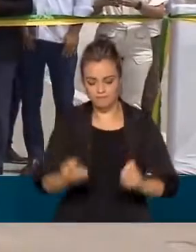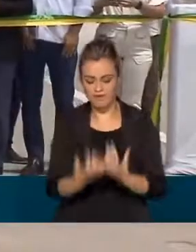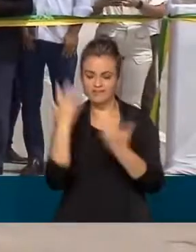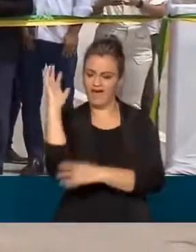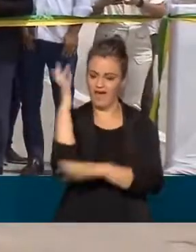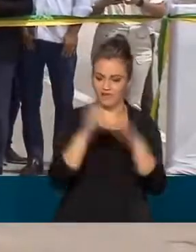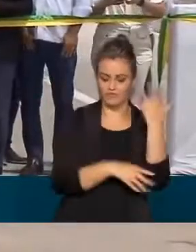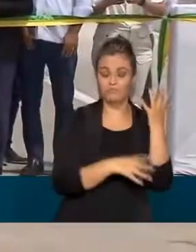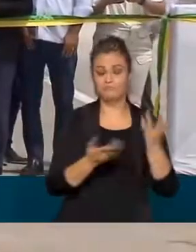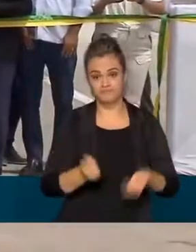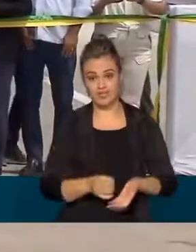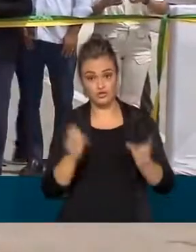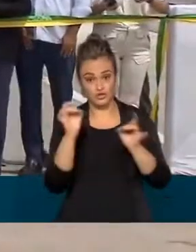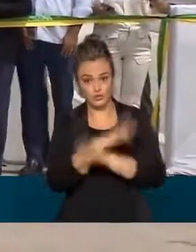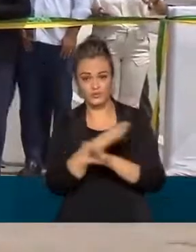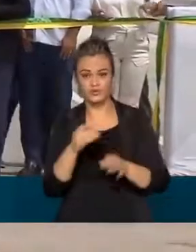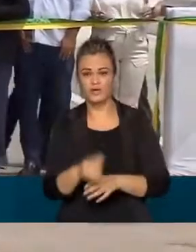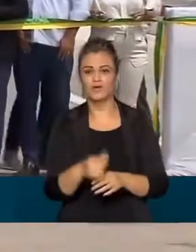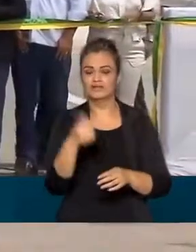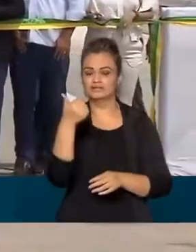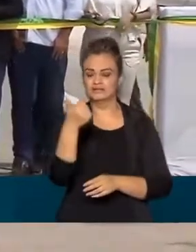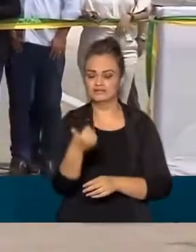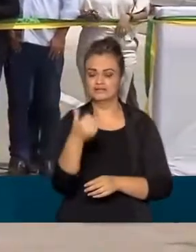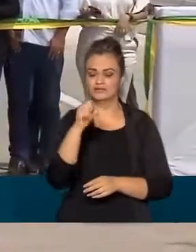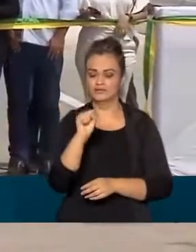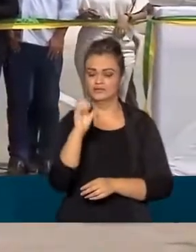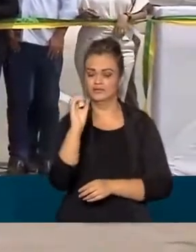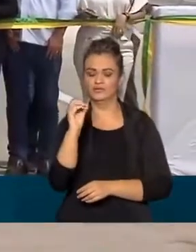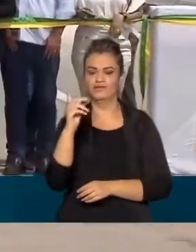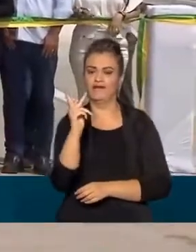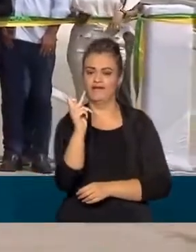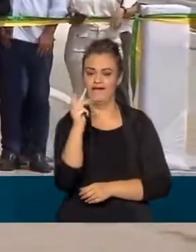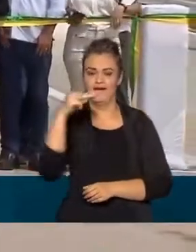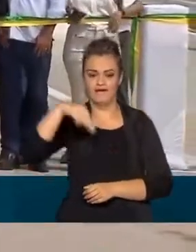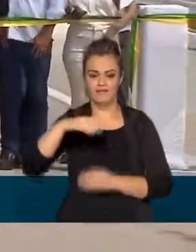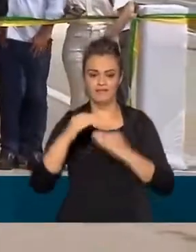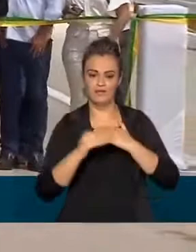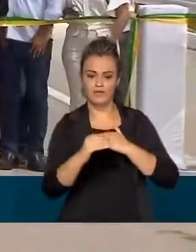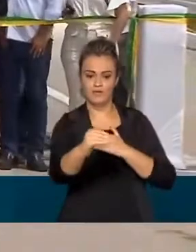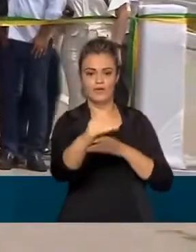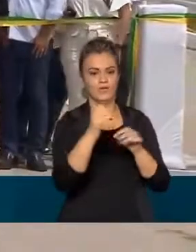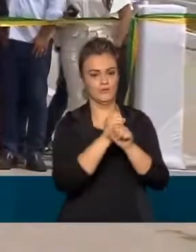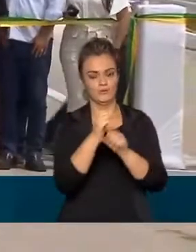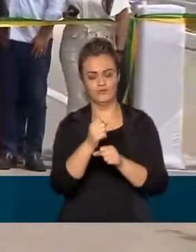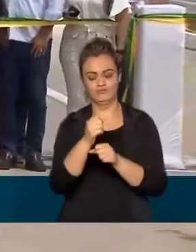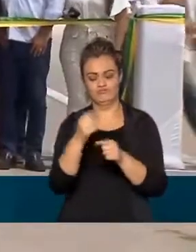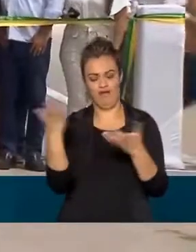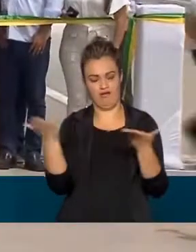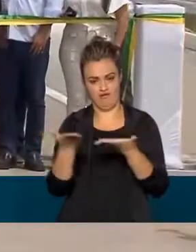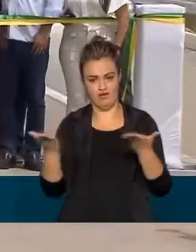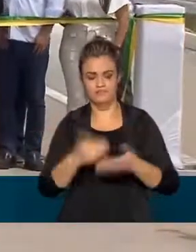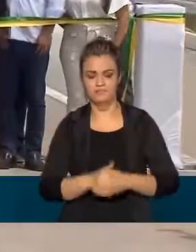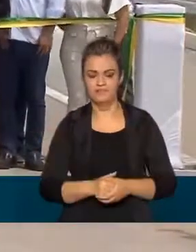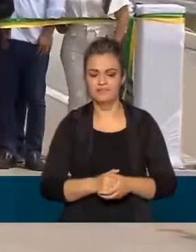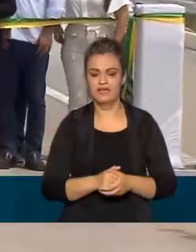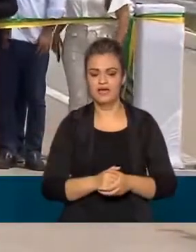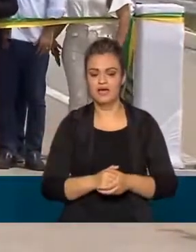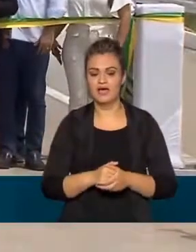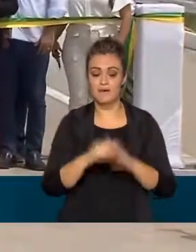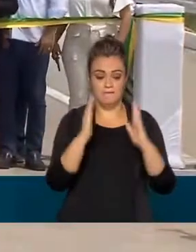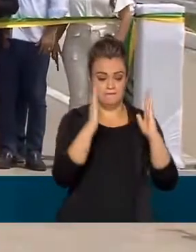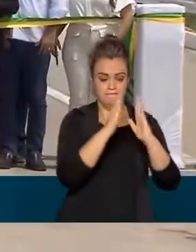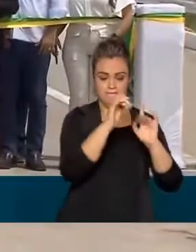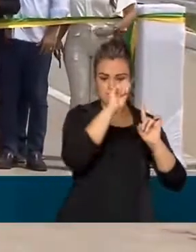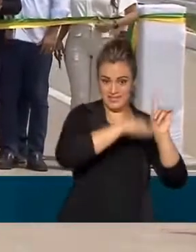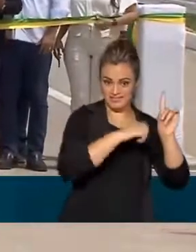mais de 180 quilômetros de novas pistas na Bahia em 2021 nos quatro primeiros